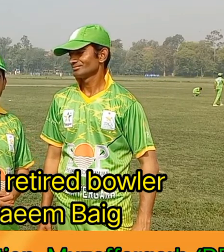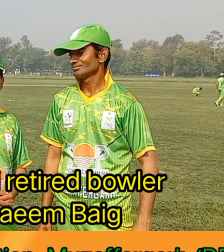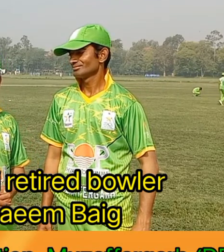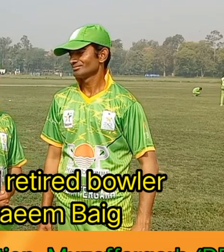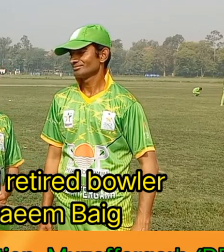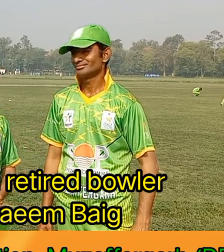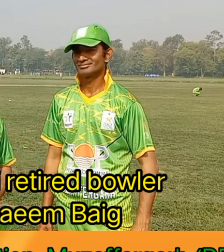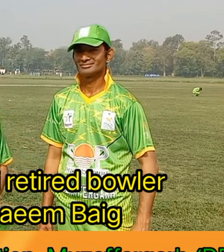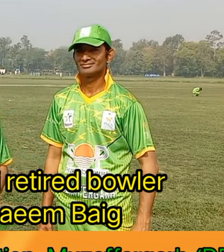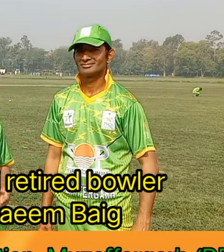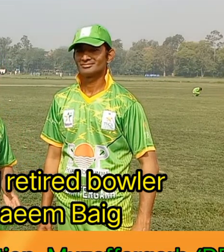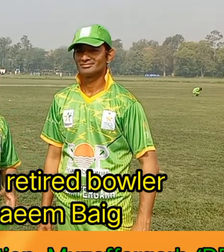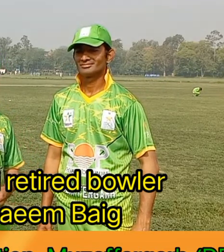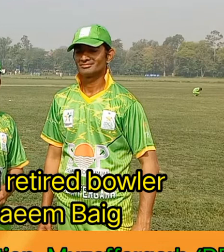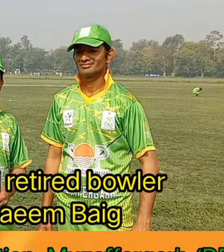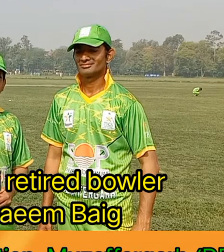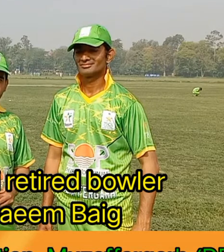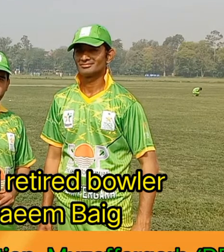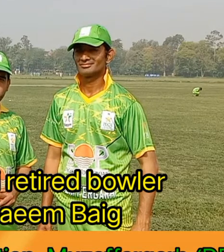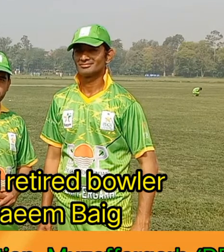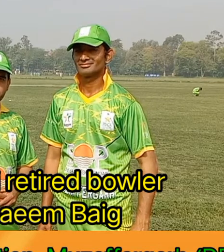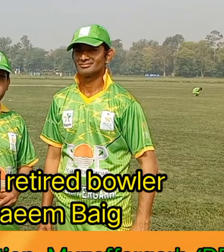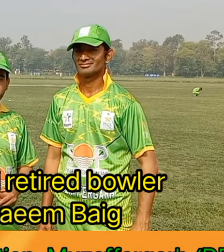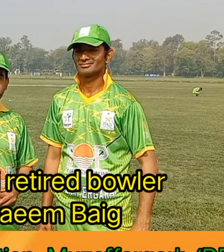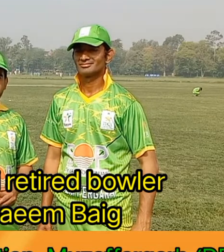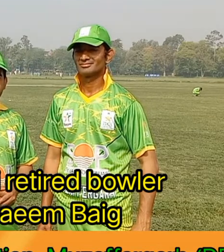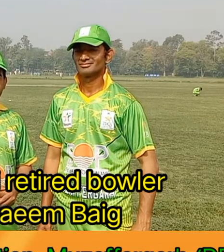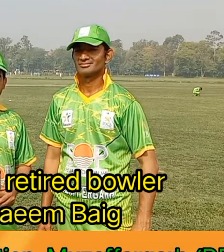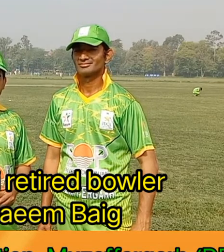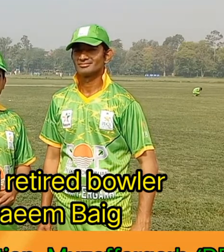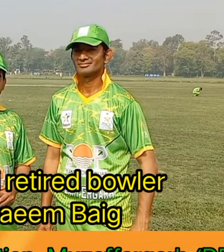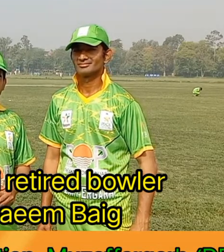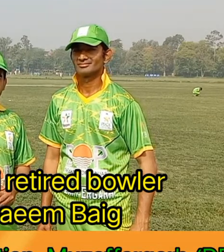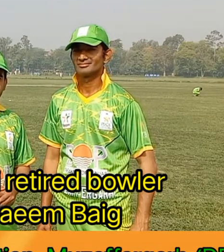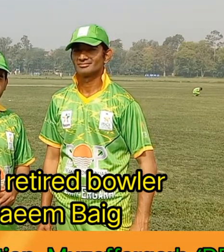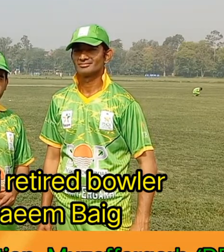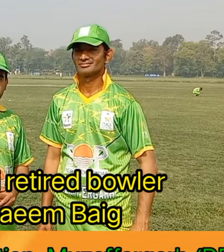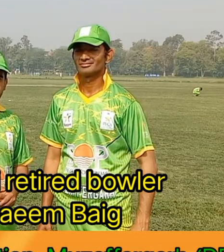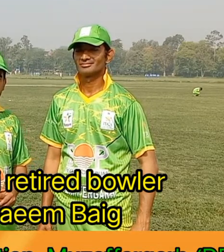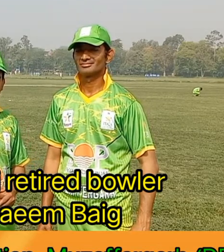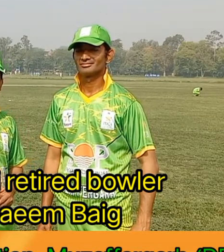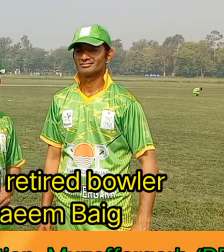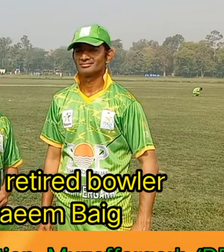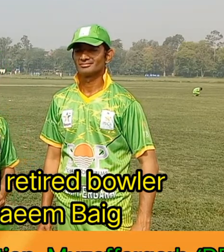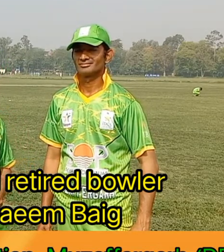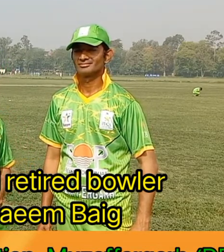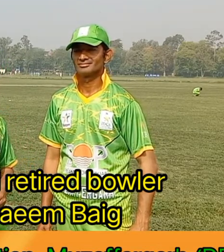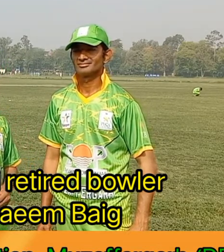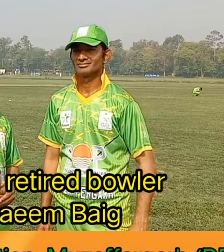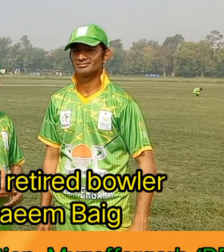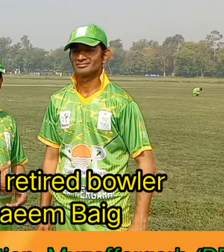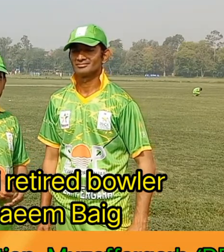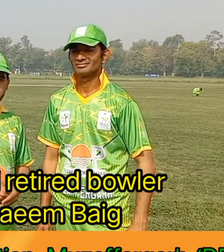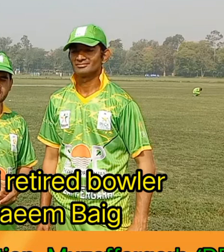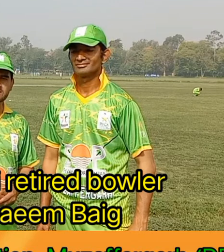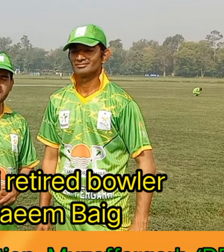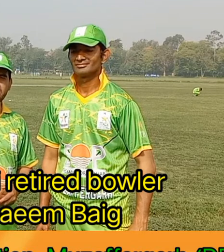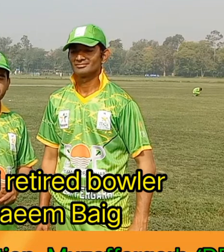ہم اس وقت پنجاب یونیورسٹری لاہور میں موجود ہیں جہاں آل ٹی ٹوینٹی ٹورنمنٹ آغاز ہونے جارہے جس کا آج